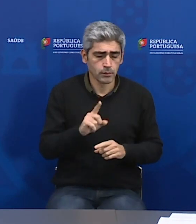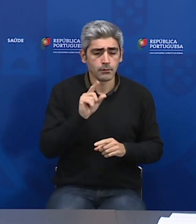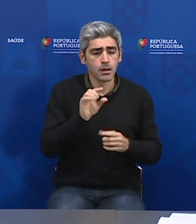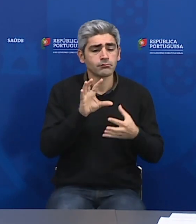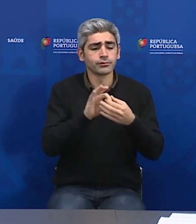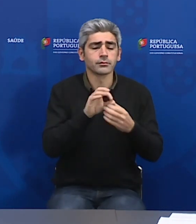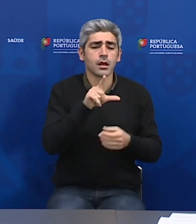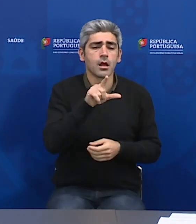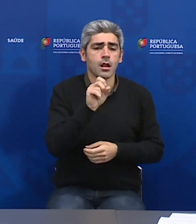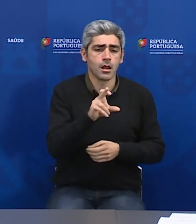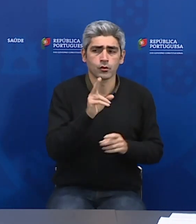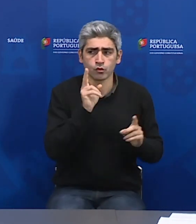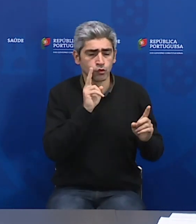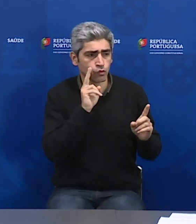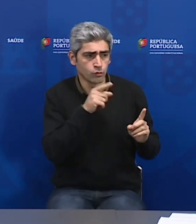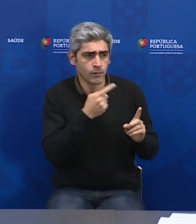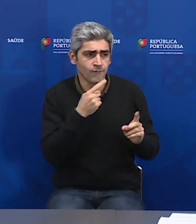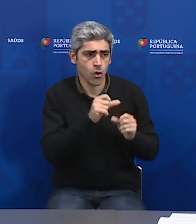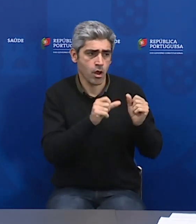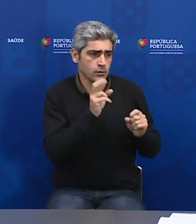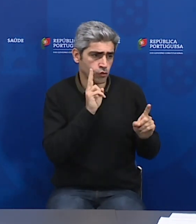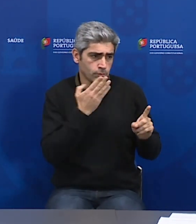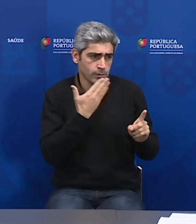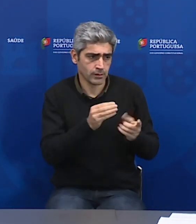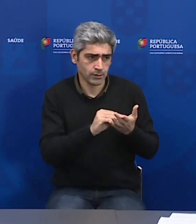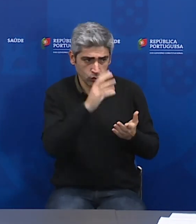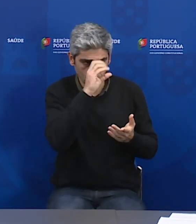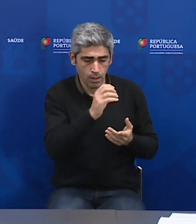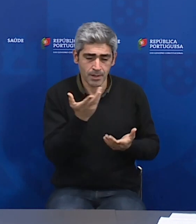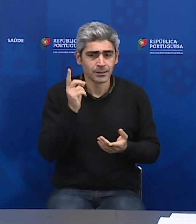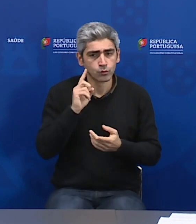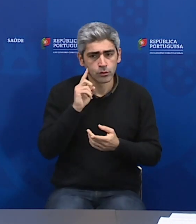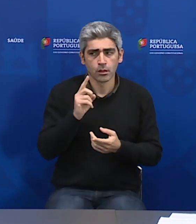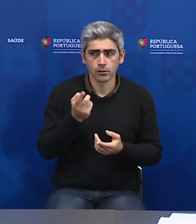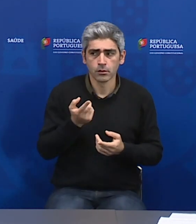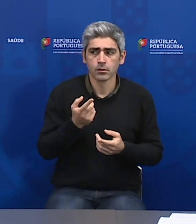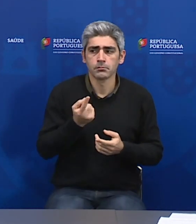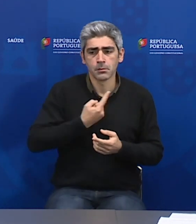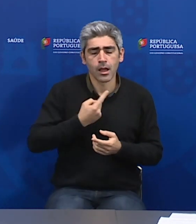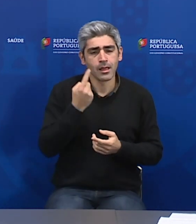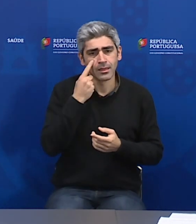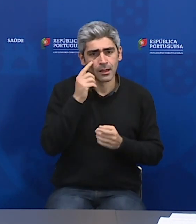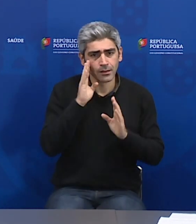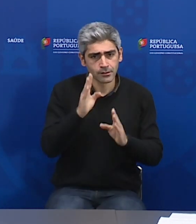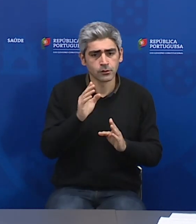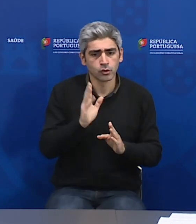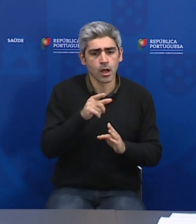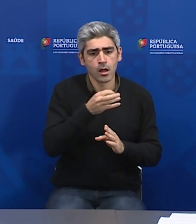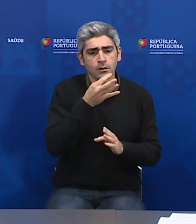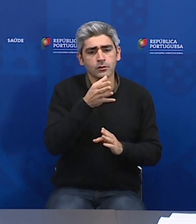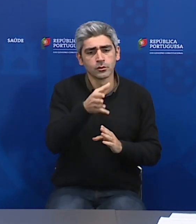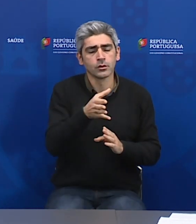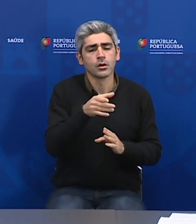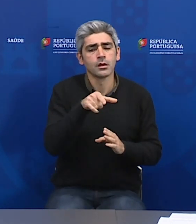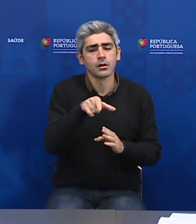lares, e peço desculpa, Sr. César, está a estar a voltar atrás, mas que me parece importante, atentos, como já foi dito, a problemática,